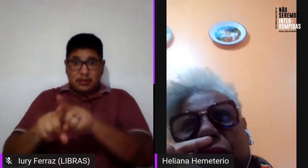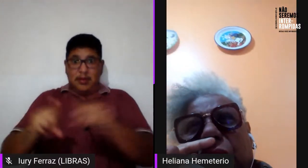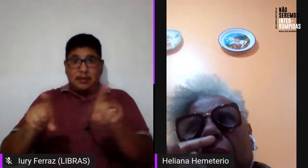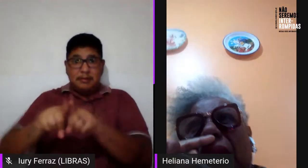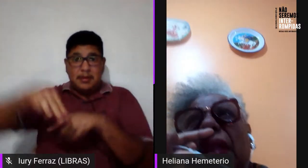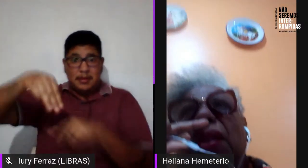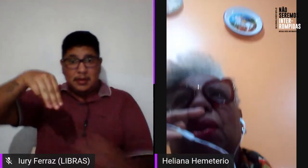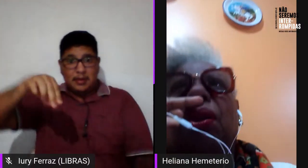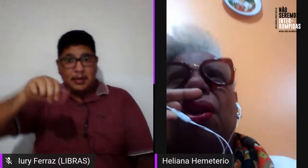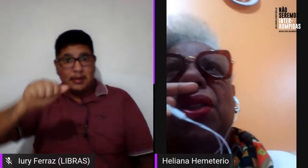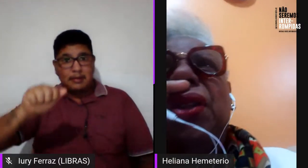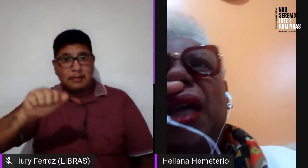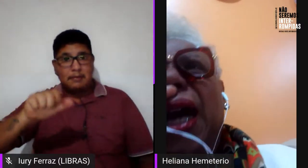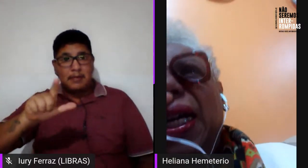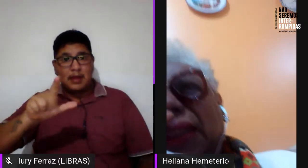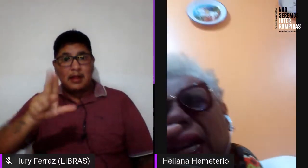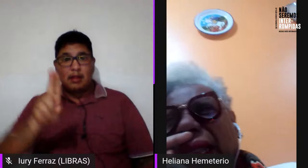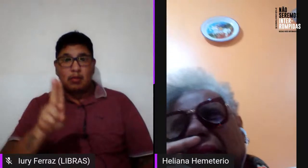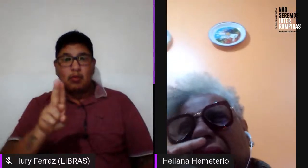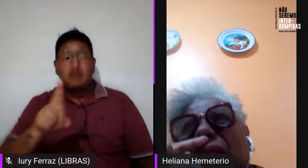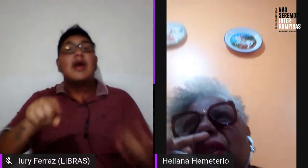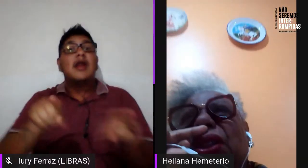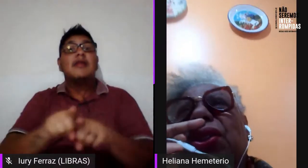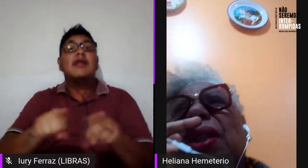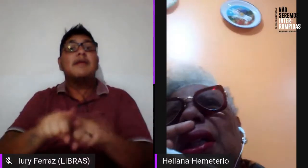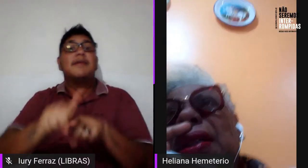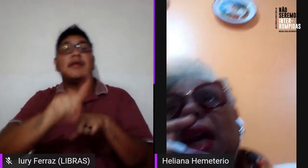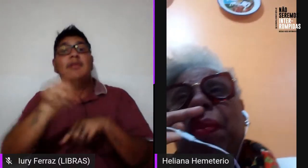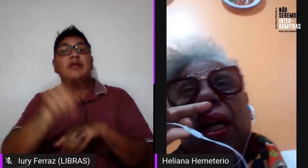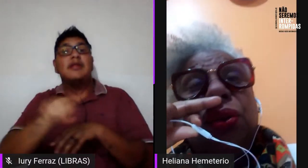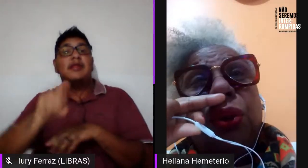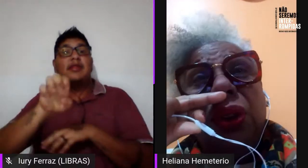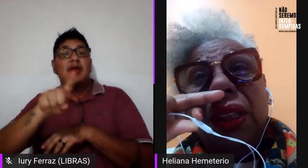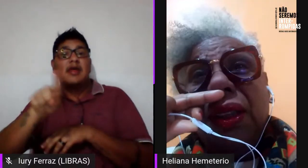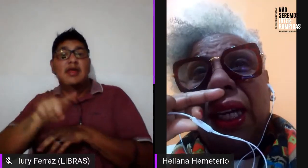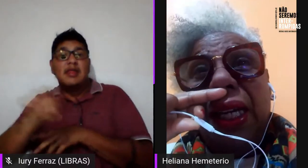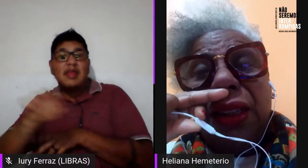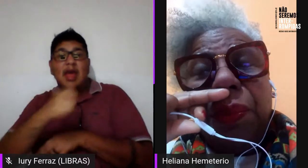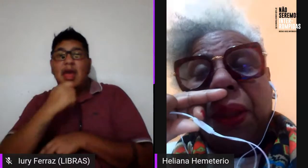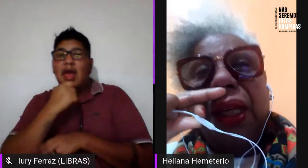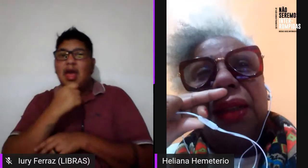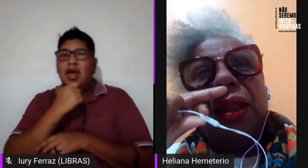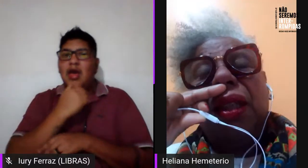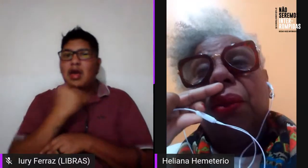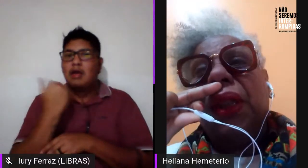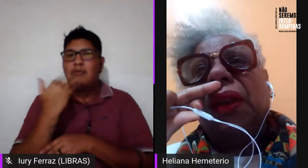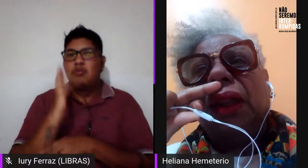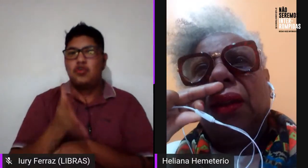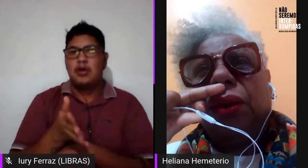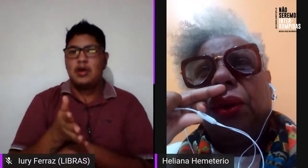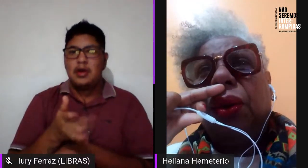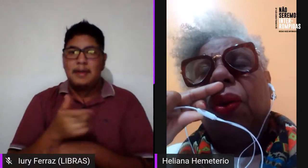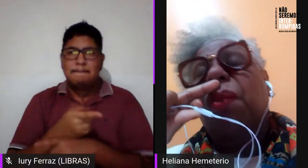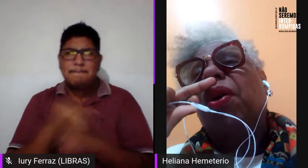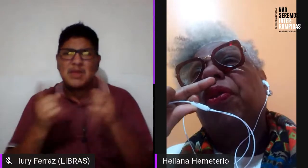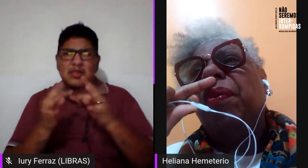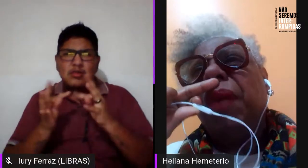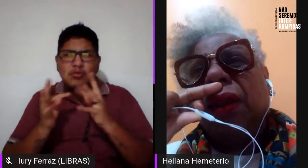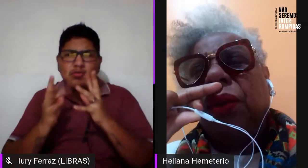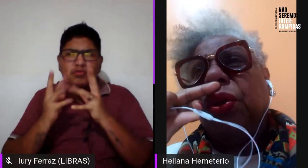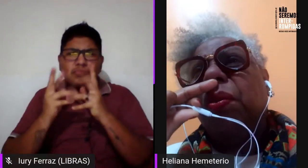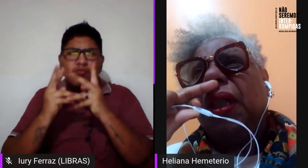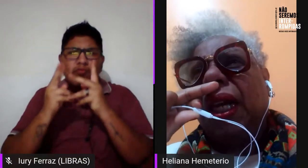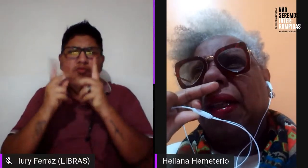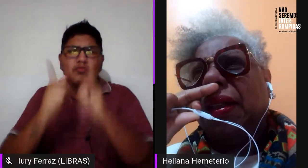era o Zezé, que não estão mais entre nós, Artalides, eram todas lésbicas, e no entanto, o